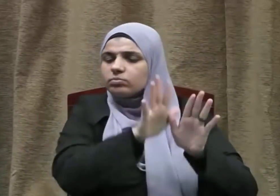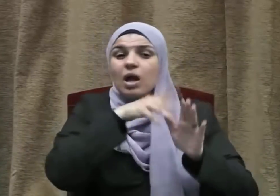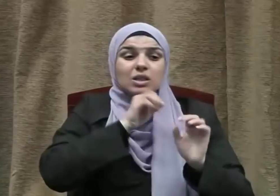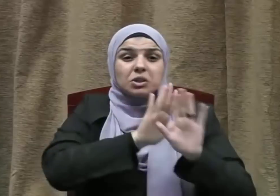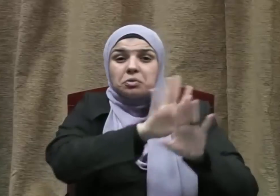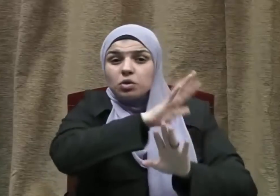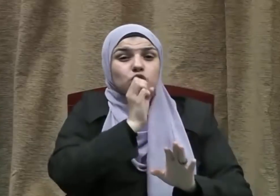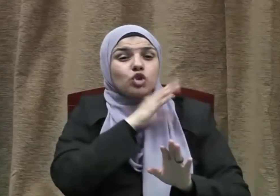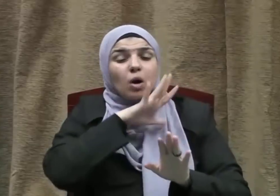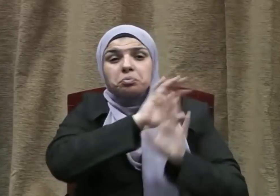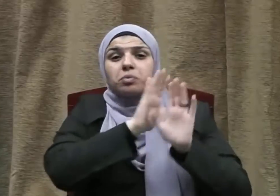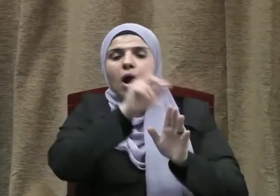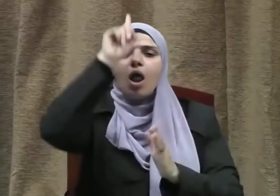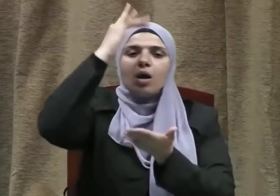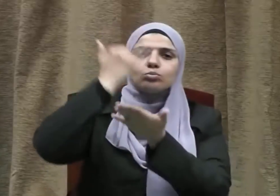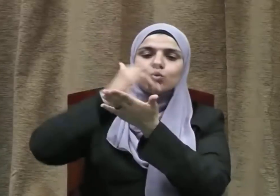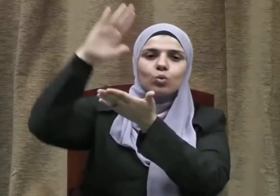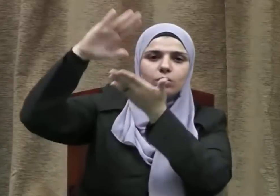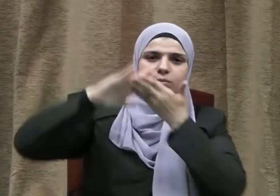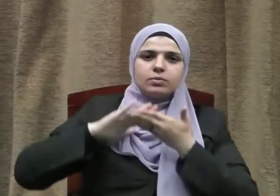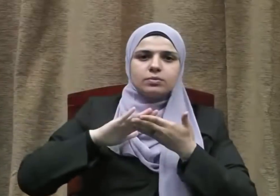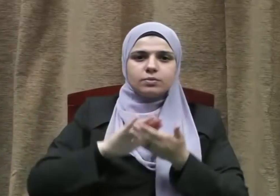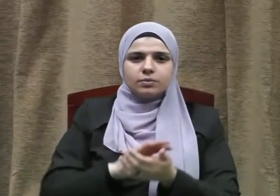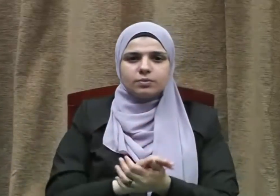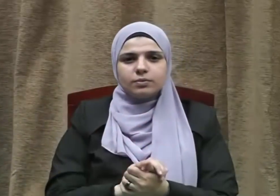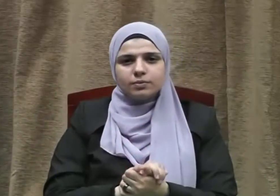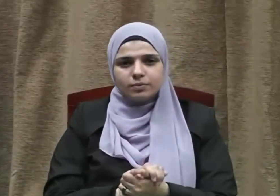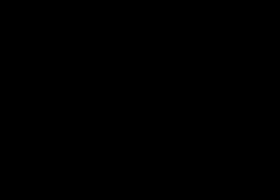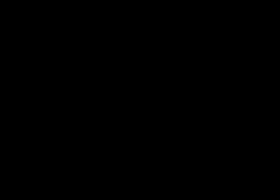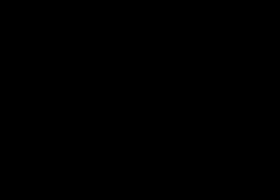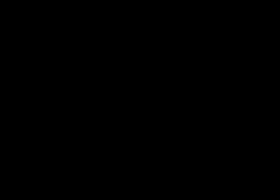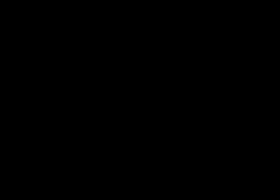لا يصرف عنا سيئها إلا أنت